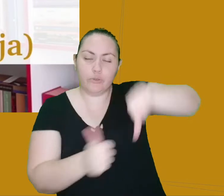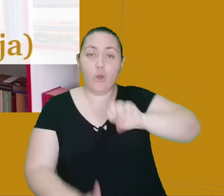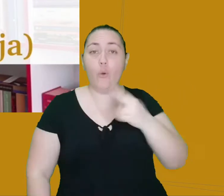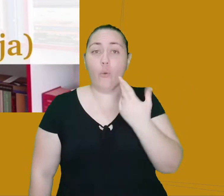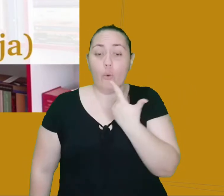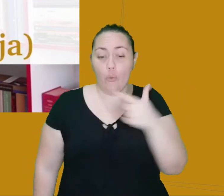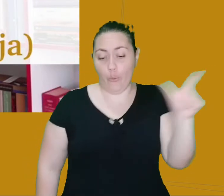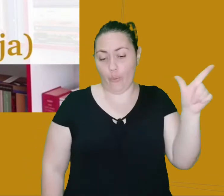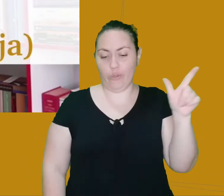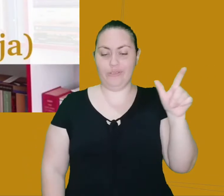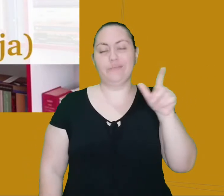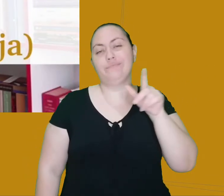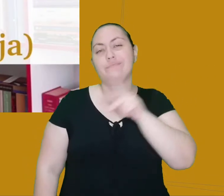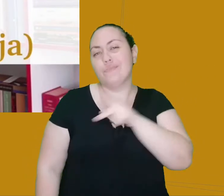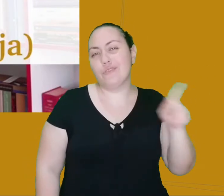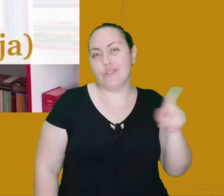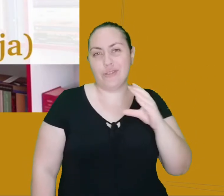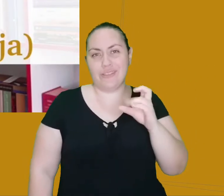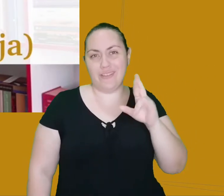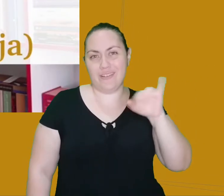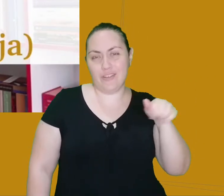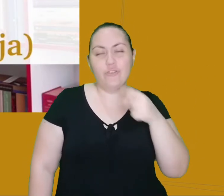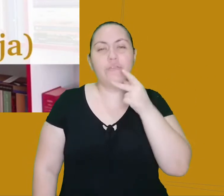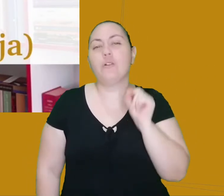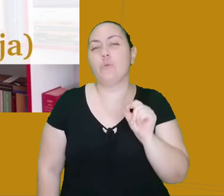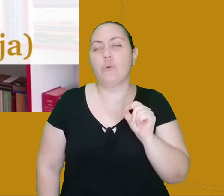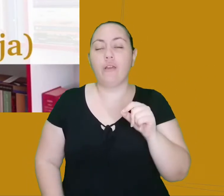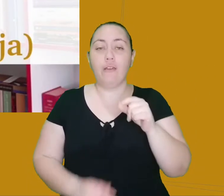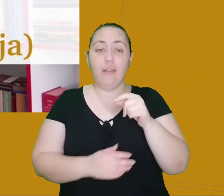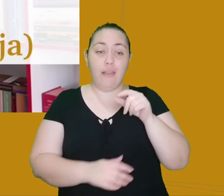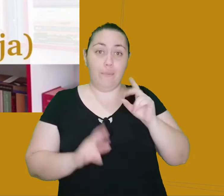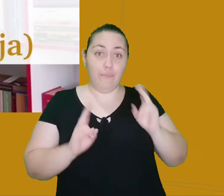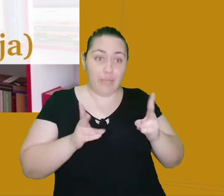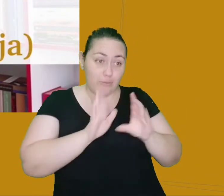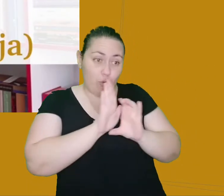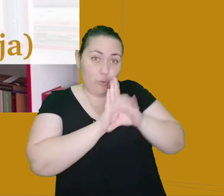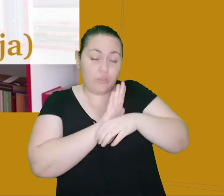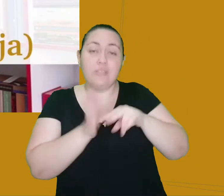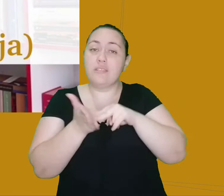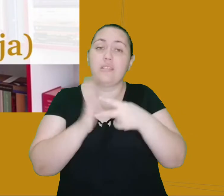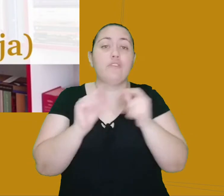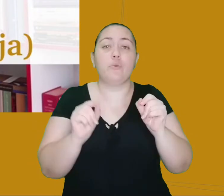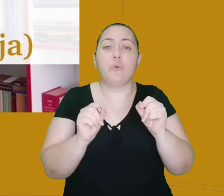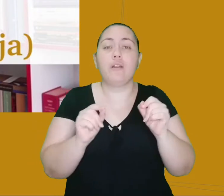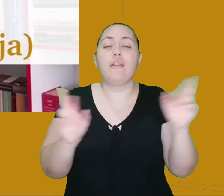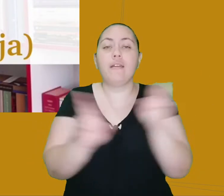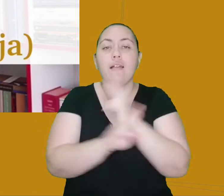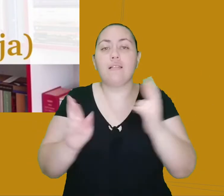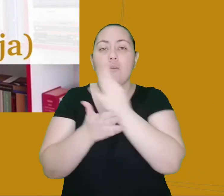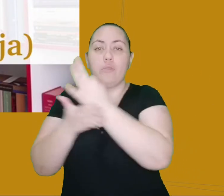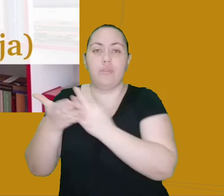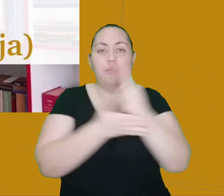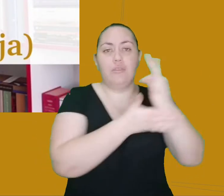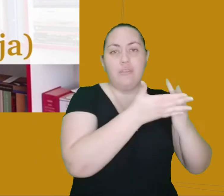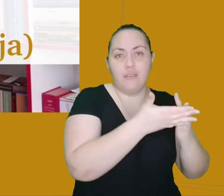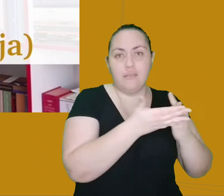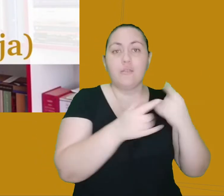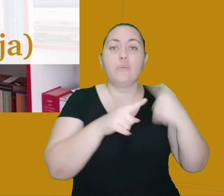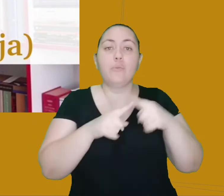William Roberto Seneja, a intertextualidade é a relação entre dois textos caracterizados por um citar o outro.